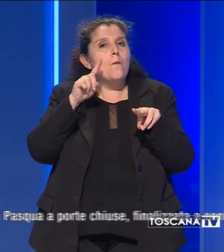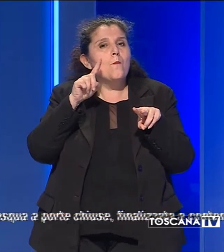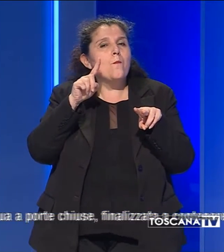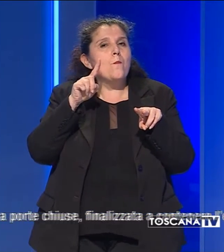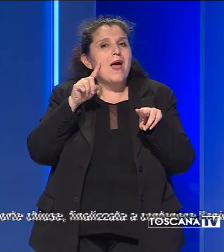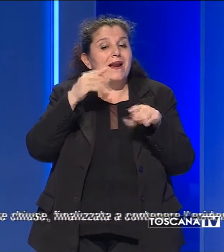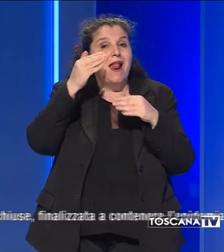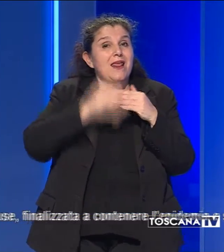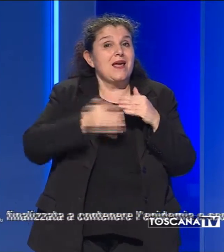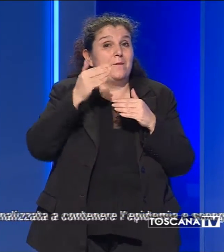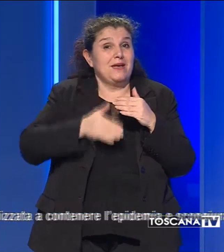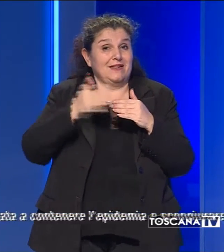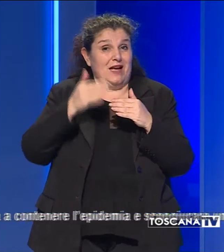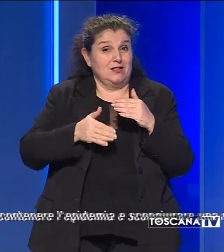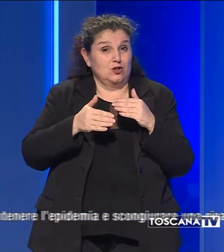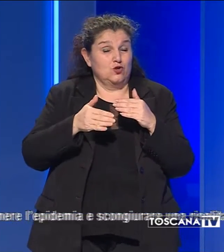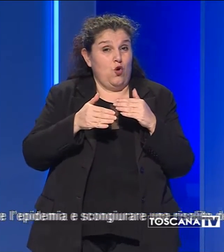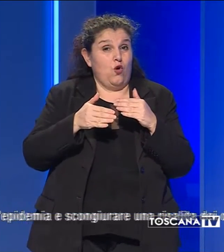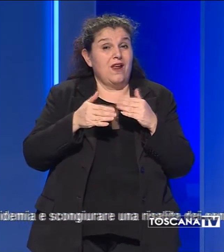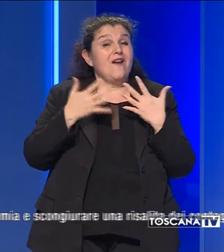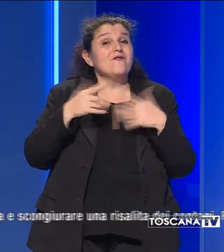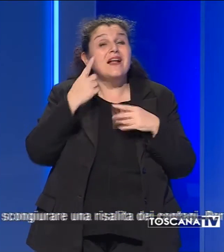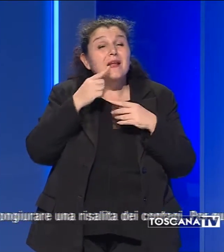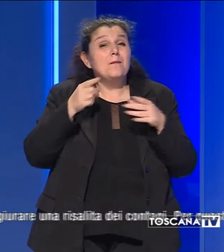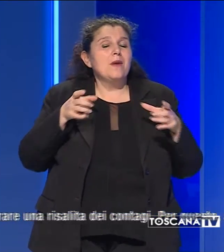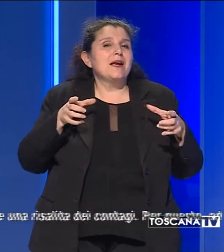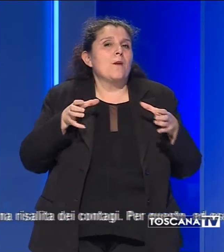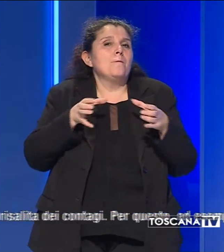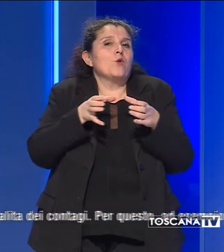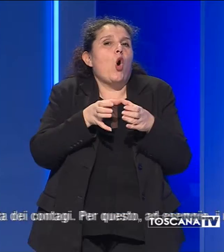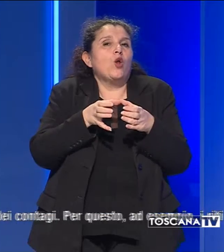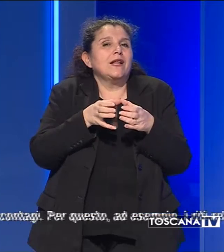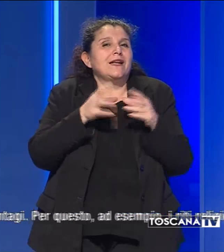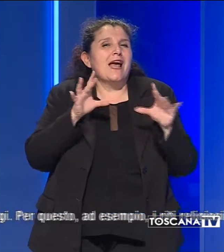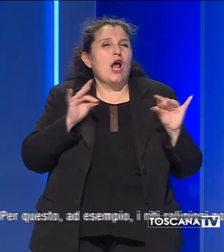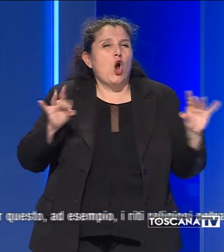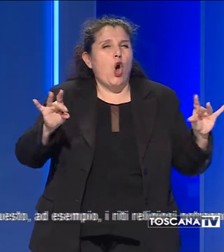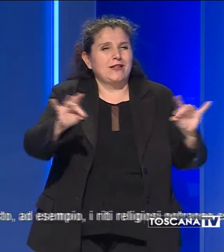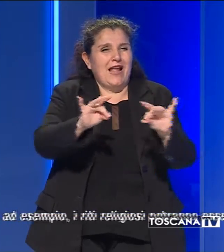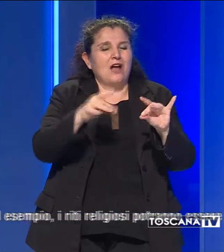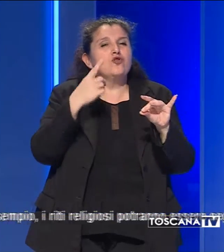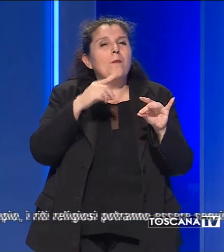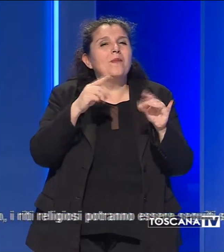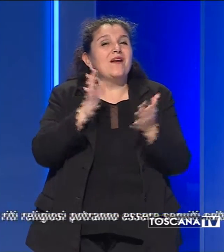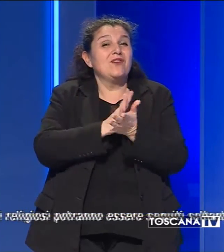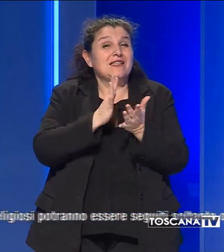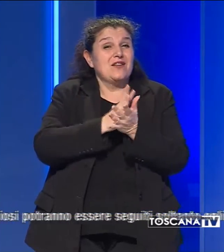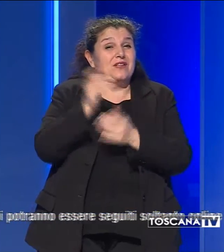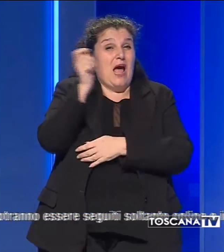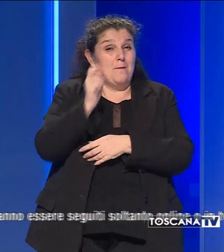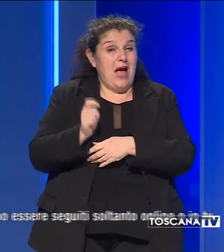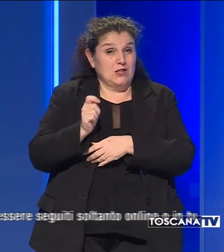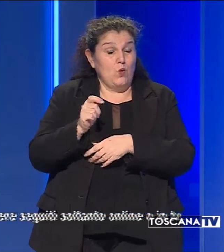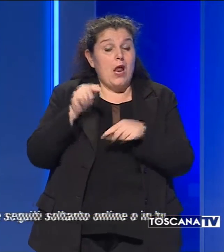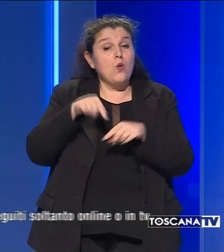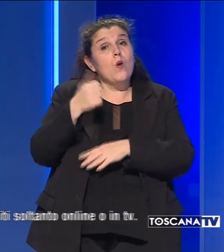limitazioni scattate per contenere il contagio in vista delle festività pasquali che quest'anno devono